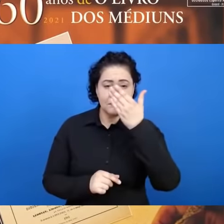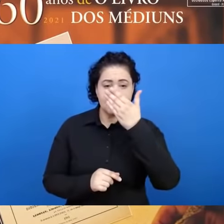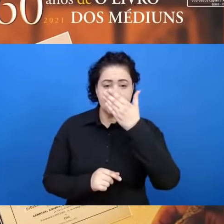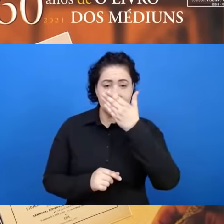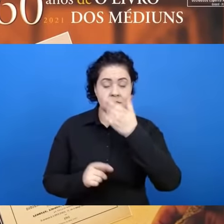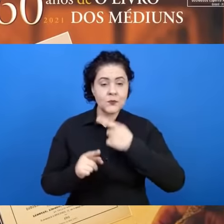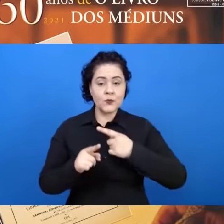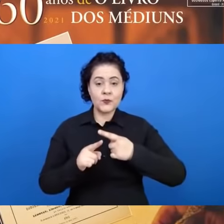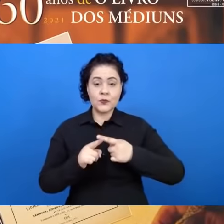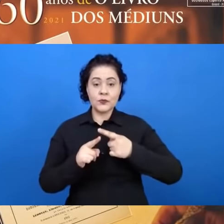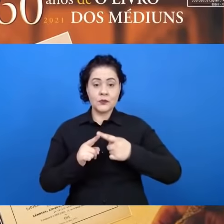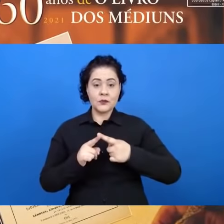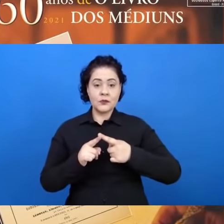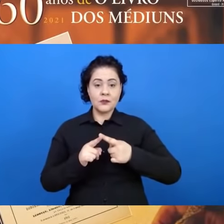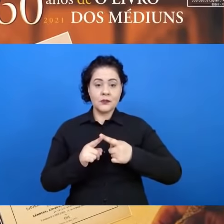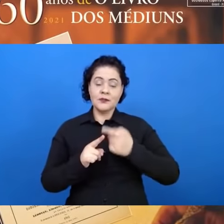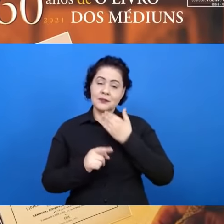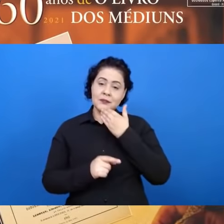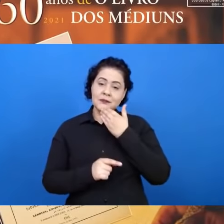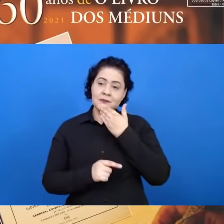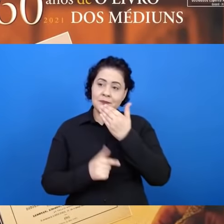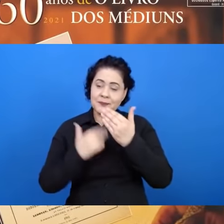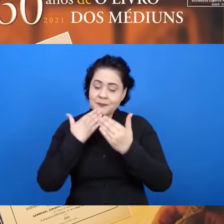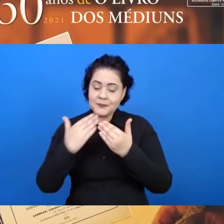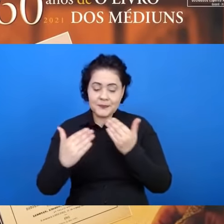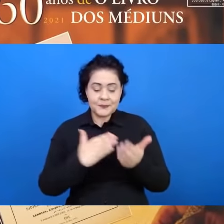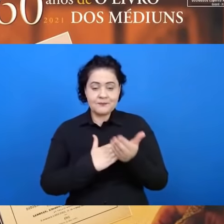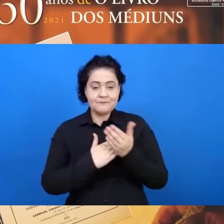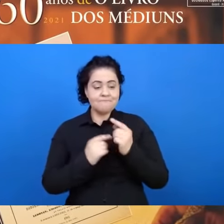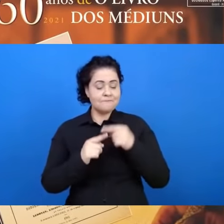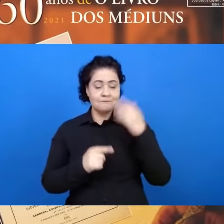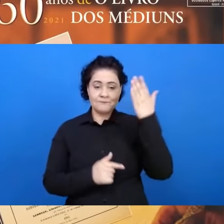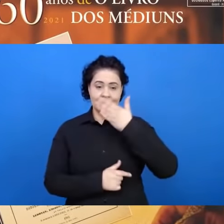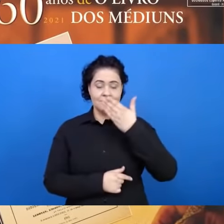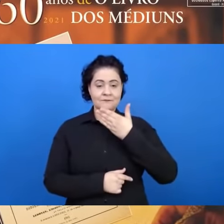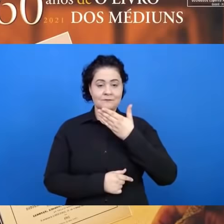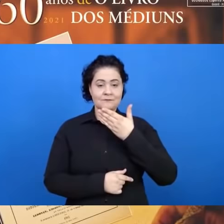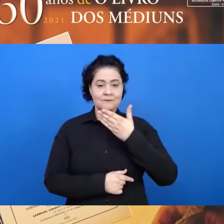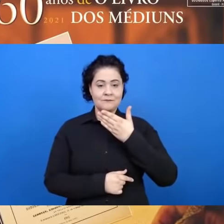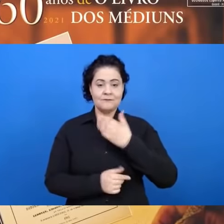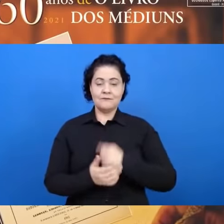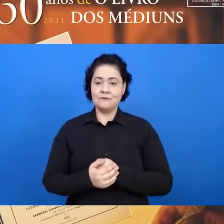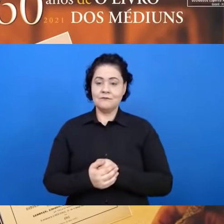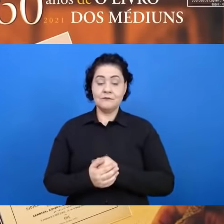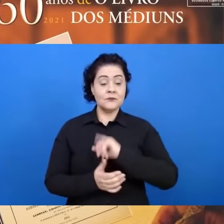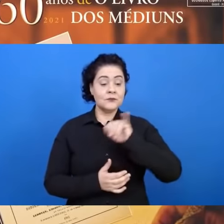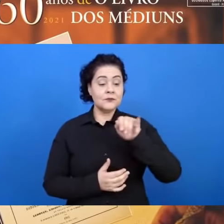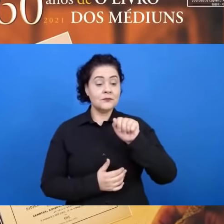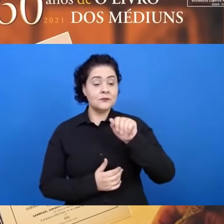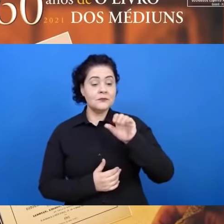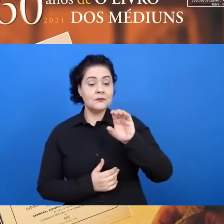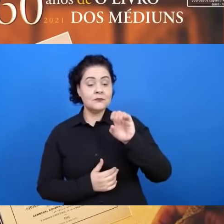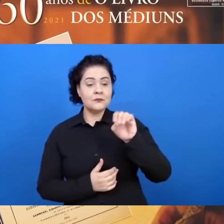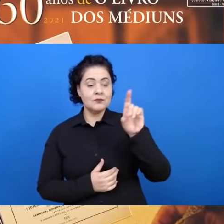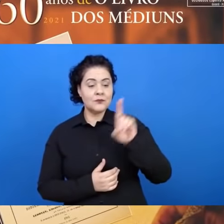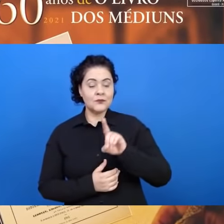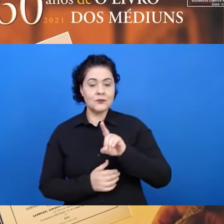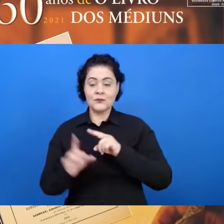possibilidade de suplicar o auxílio. Jacó, Demétrio,